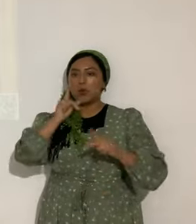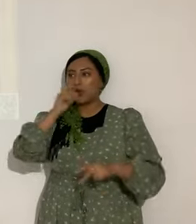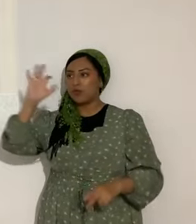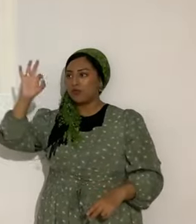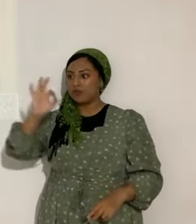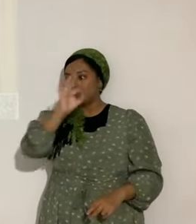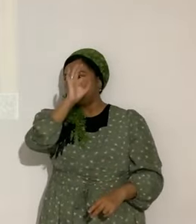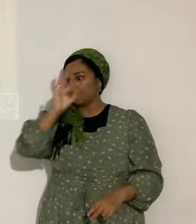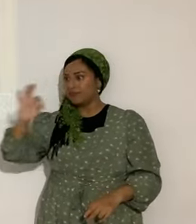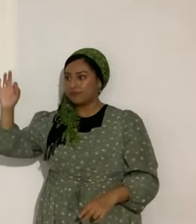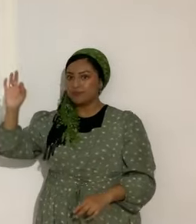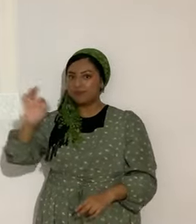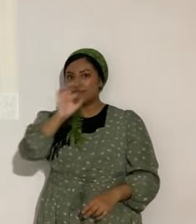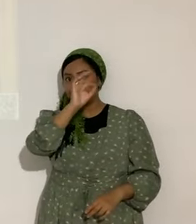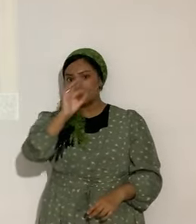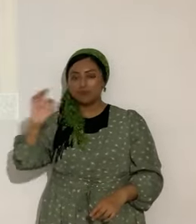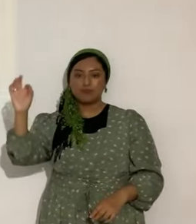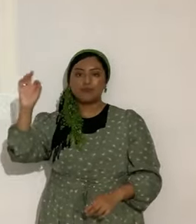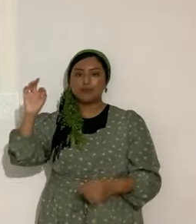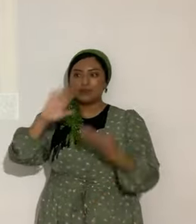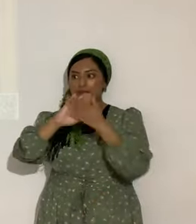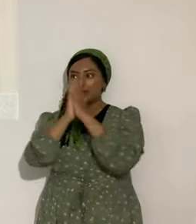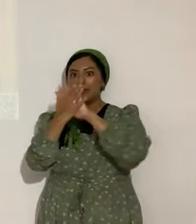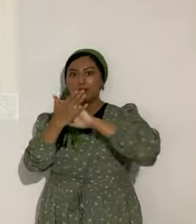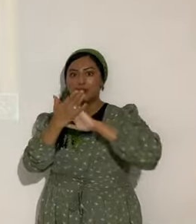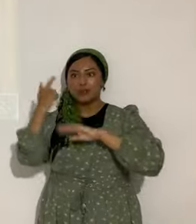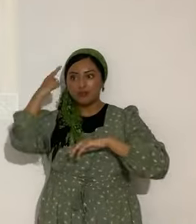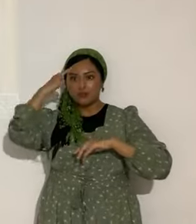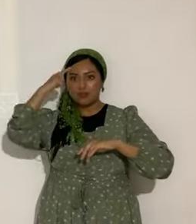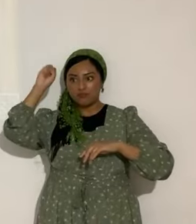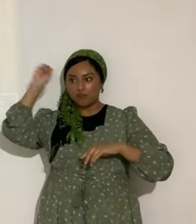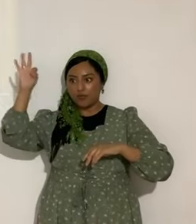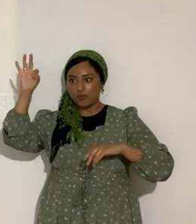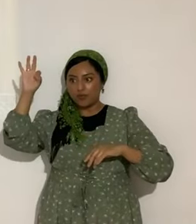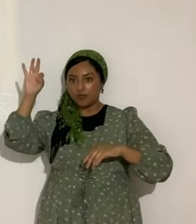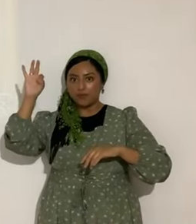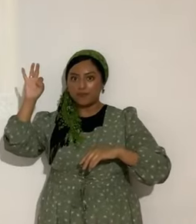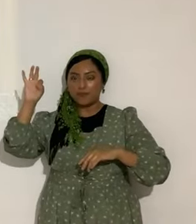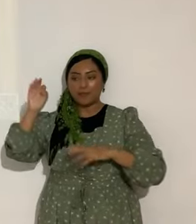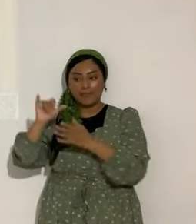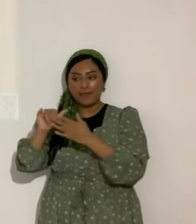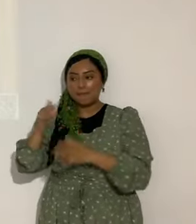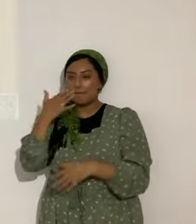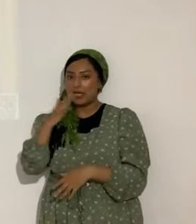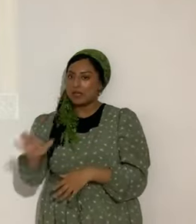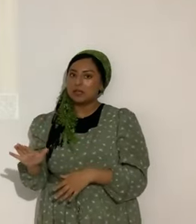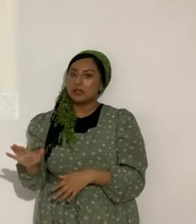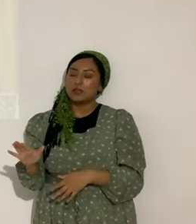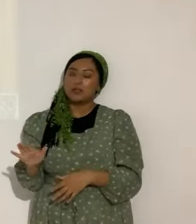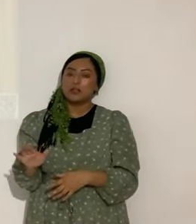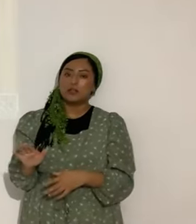Usando pues de que están totalmente privados de la conciencia. Eso es. Eso es pecado. Un pecado muy grave.